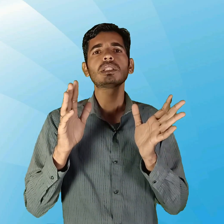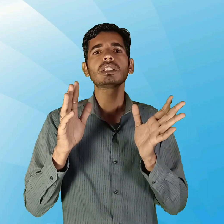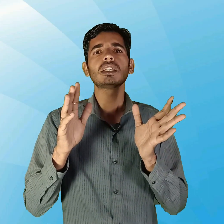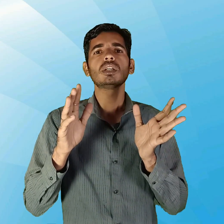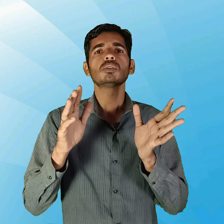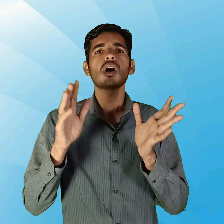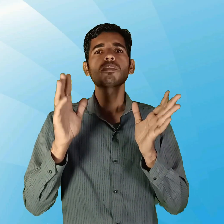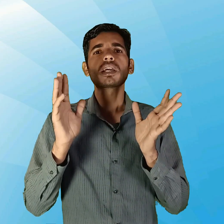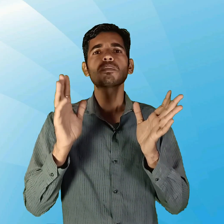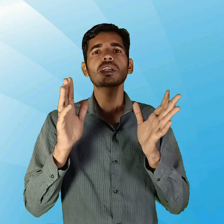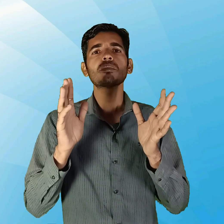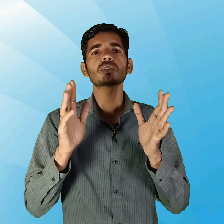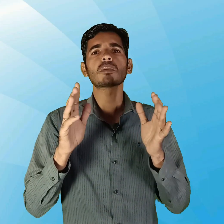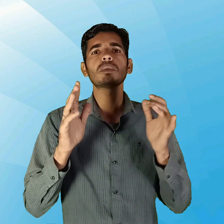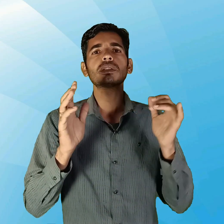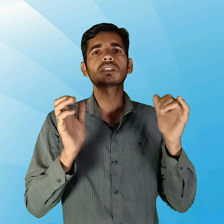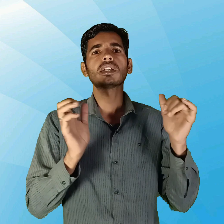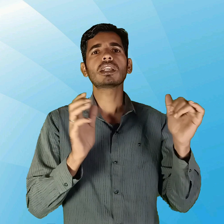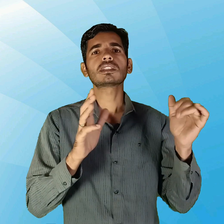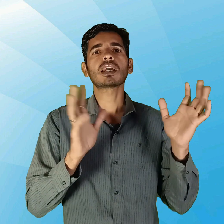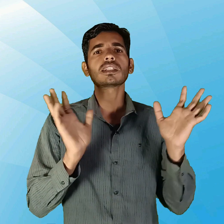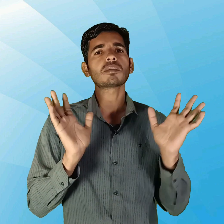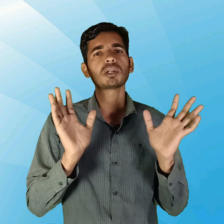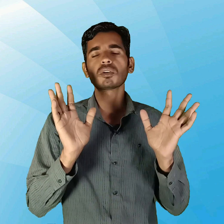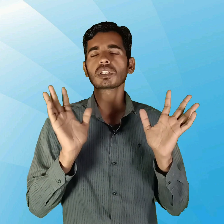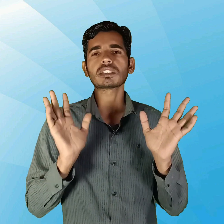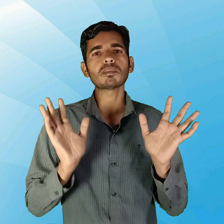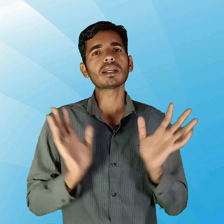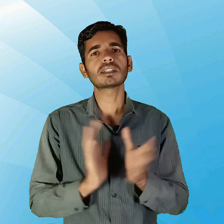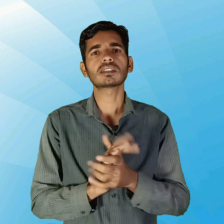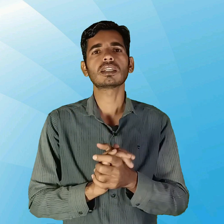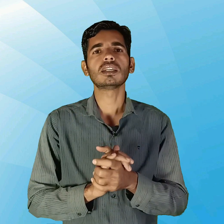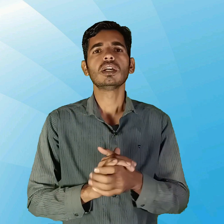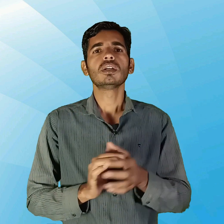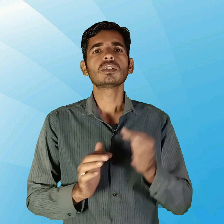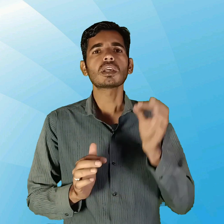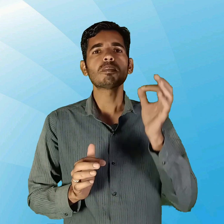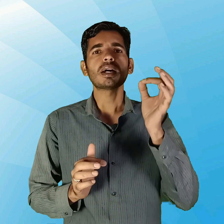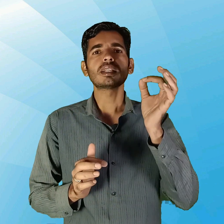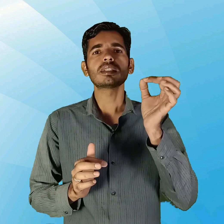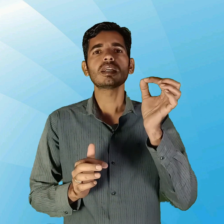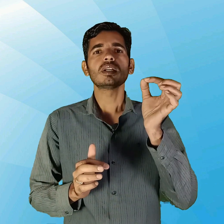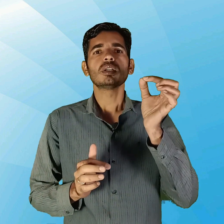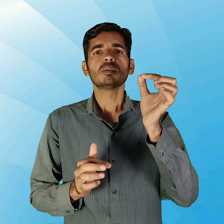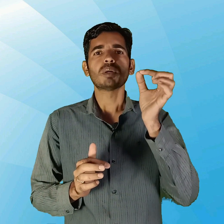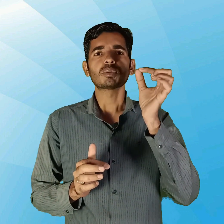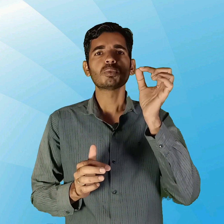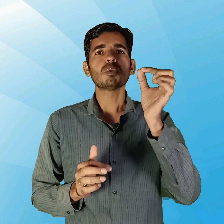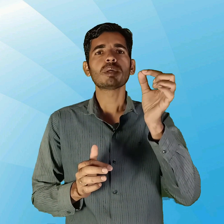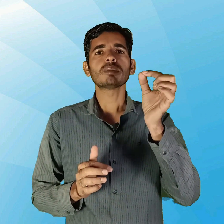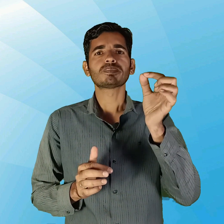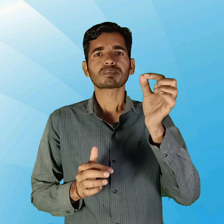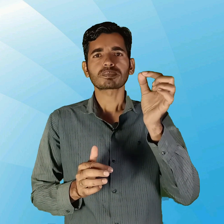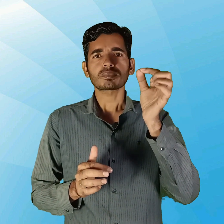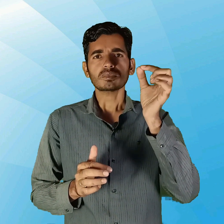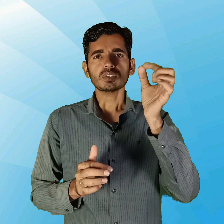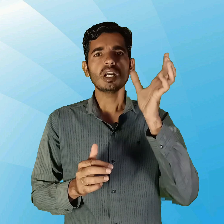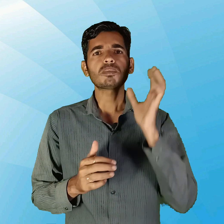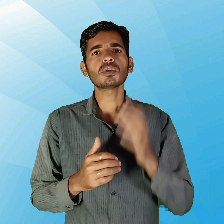नीचे बान सकते हैं इसके बाद देखिए पसुओं में आपको